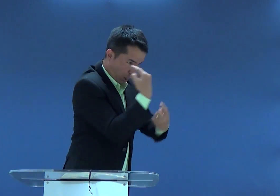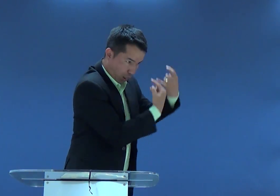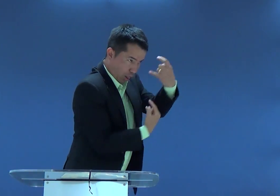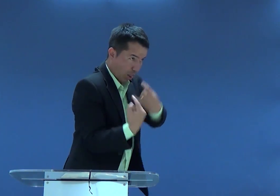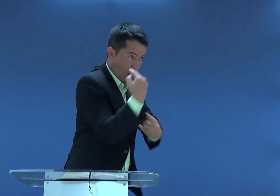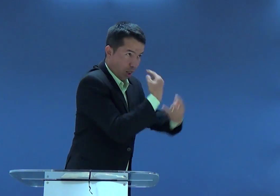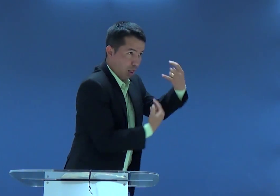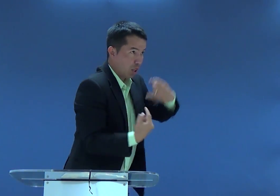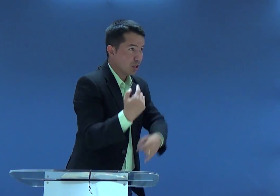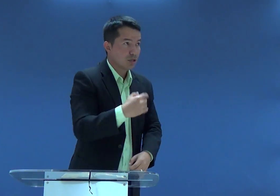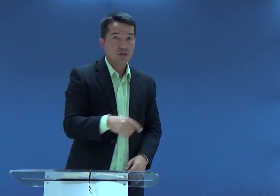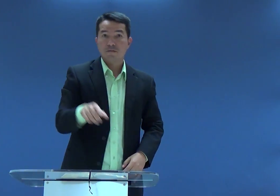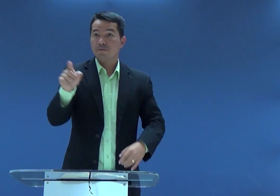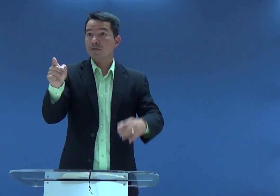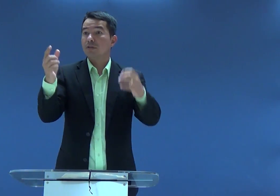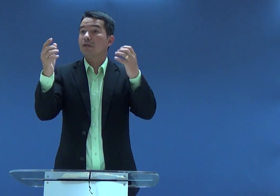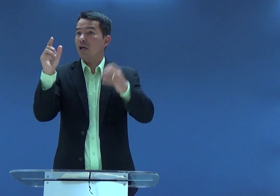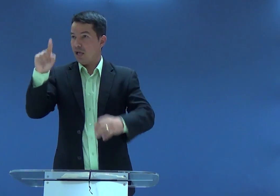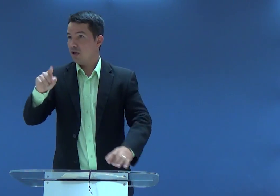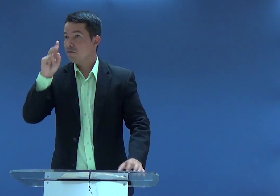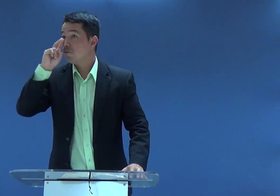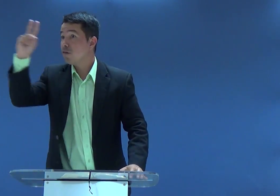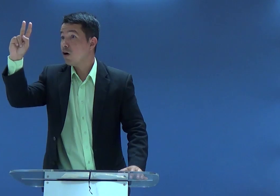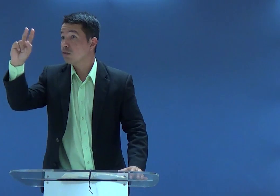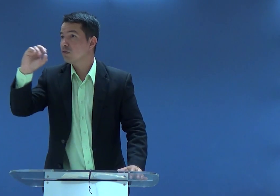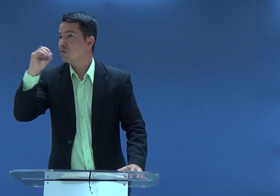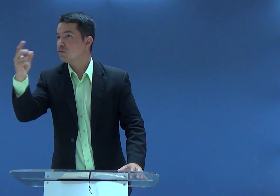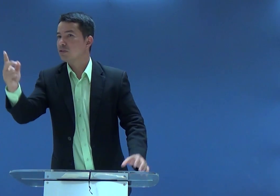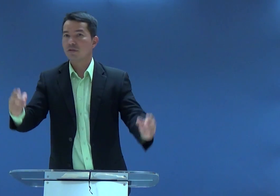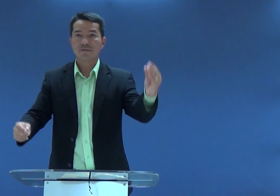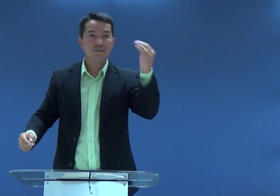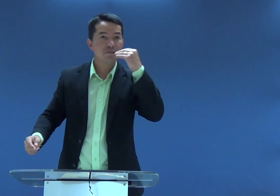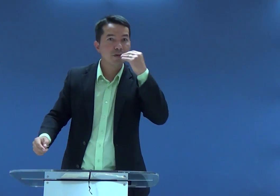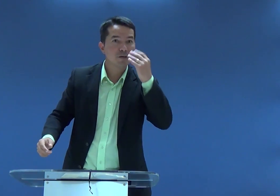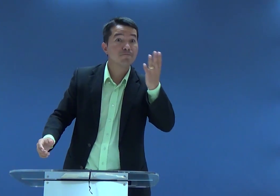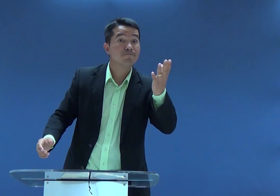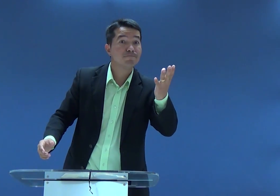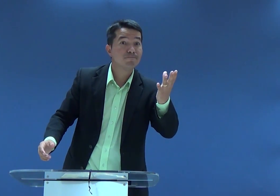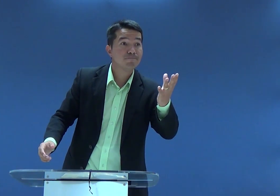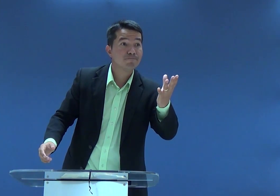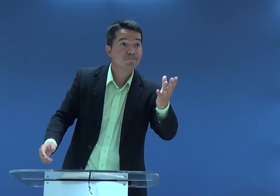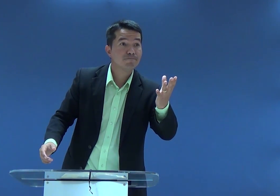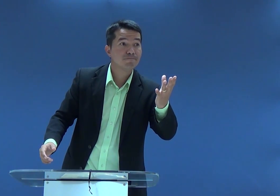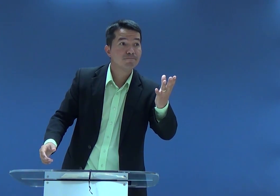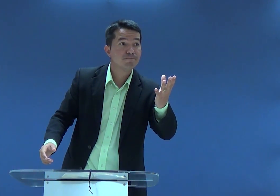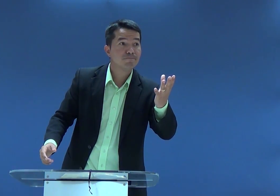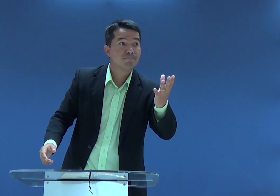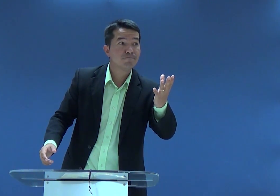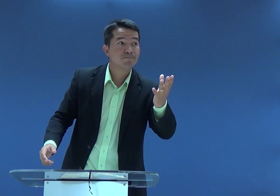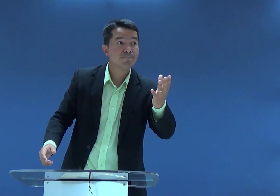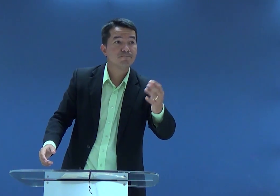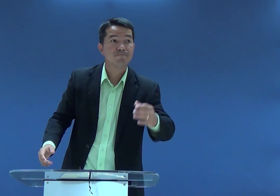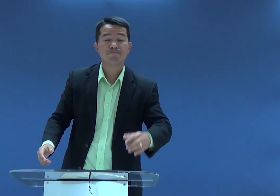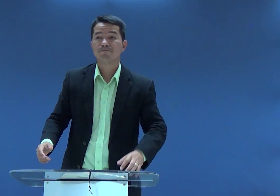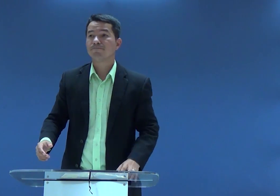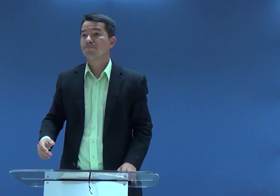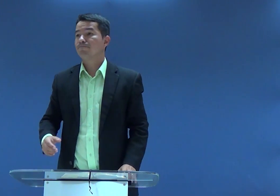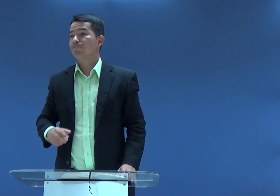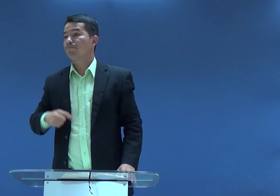ou você é alienado, você anda com Deus, ou você acaba se aprendendo pela internet,